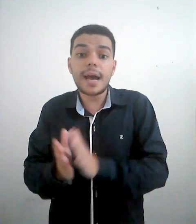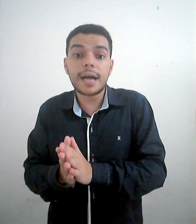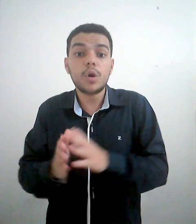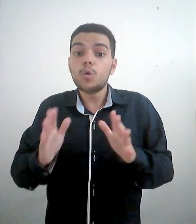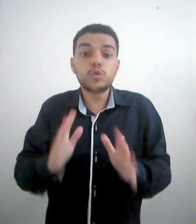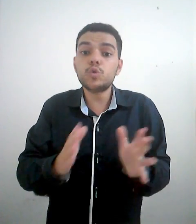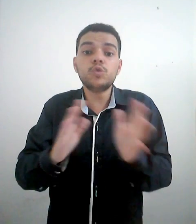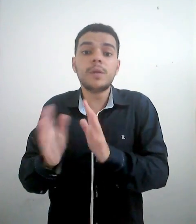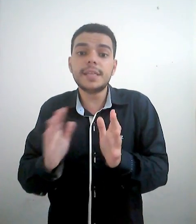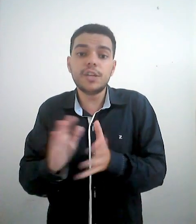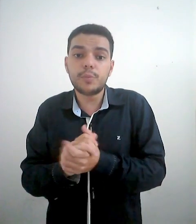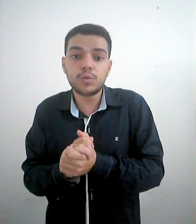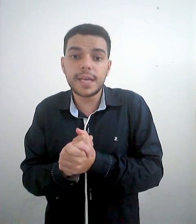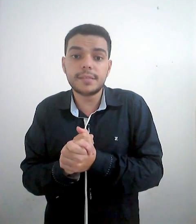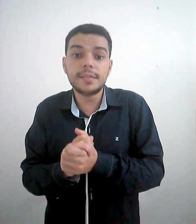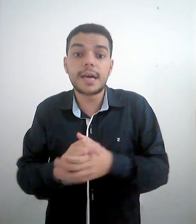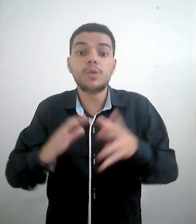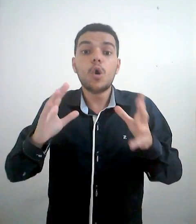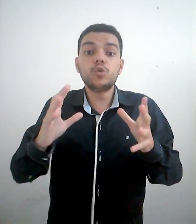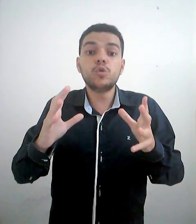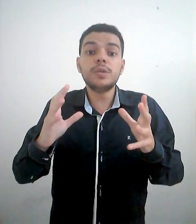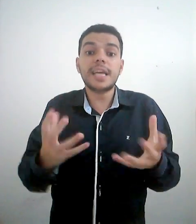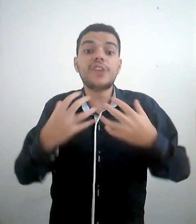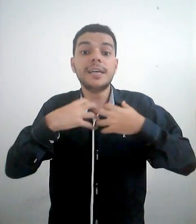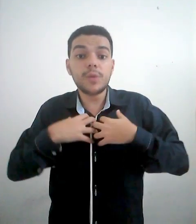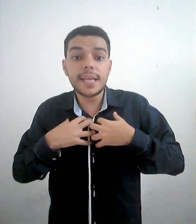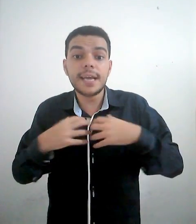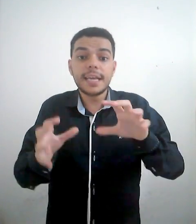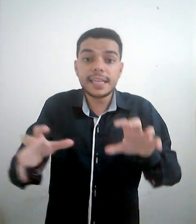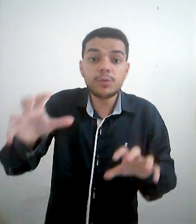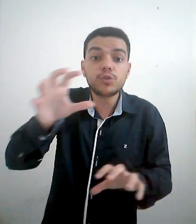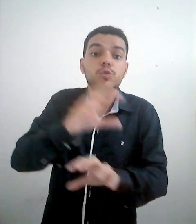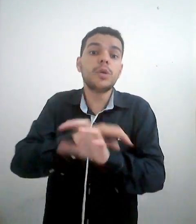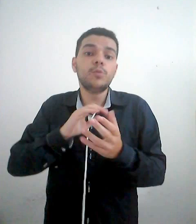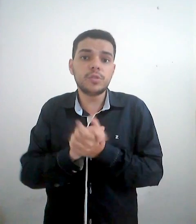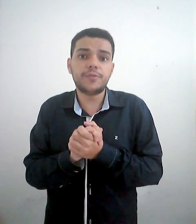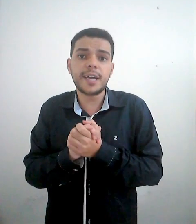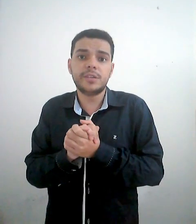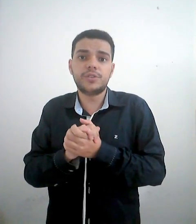errado. O surdo não entende português sinalizado. O surdo entende a língua dele, que tem uma estrutura muito diferente.